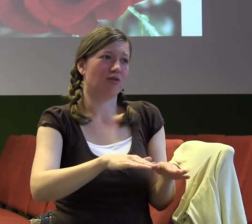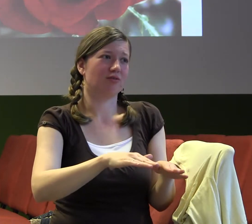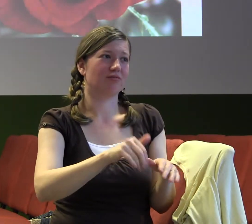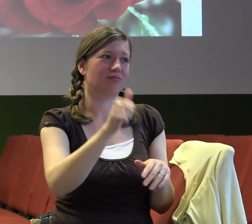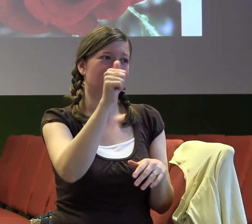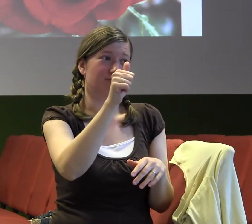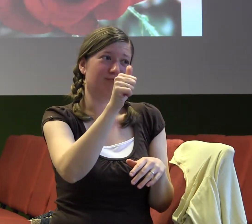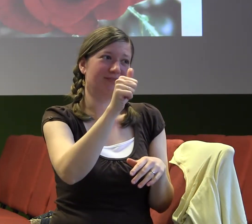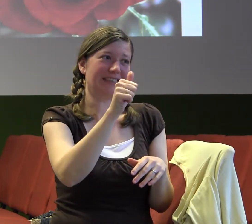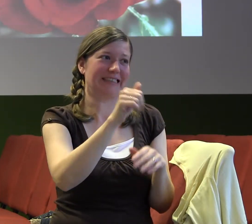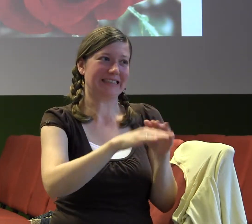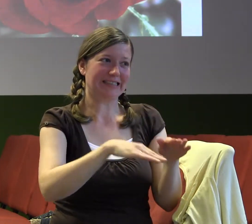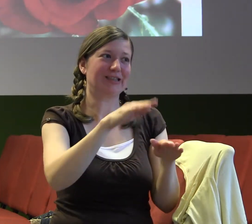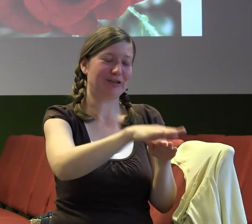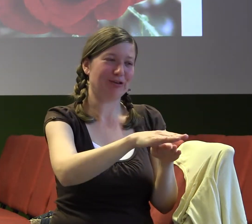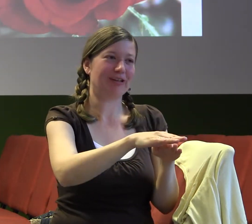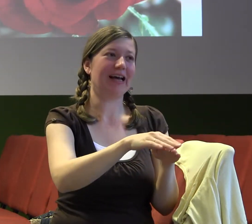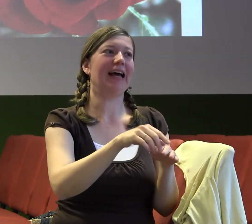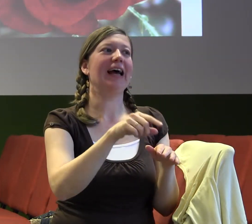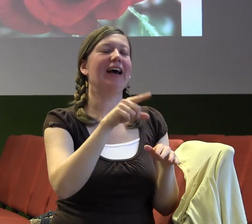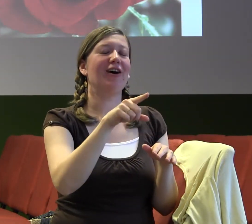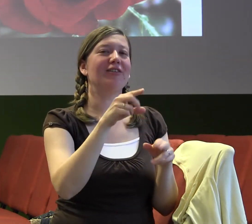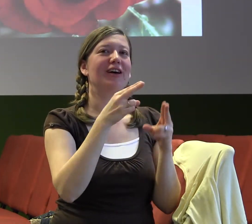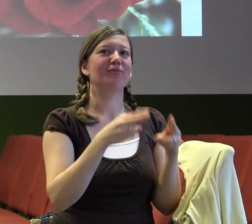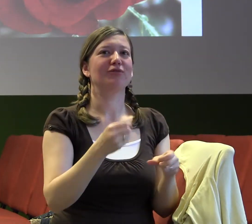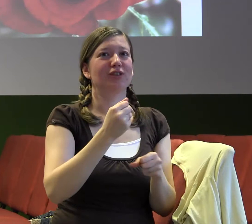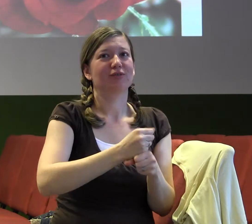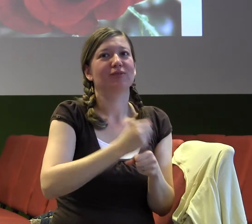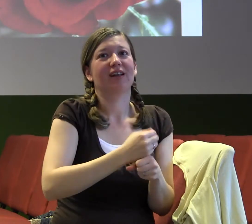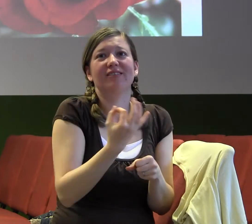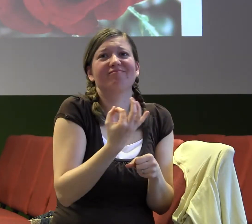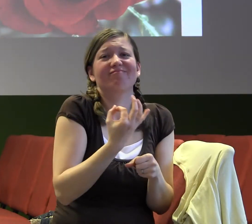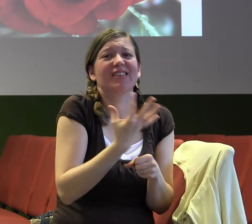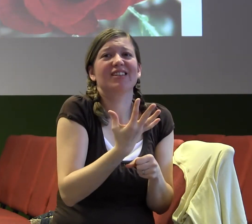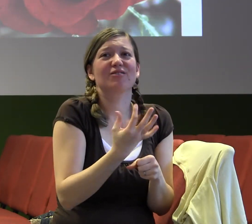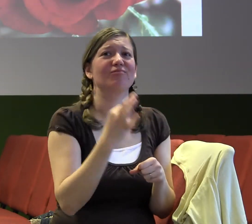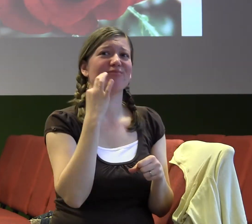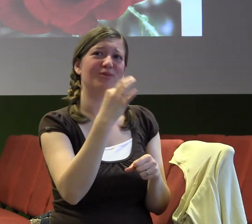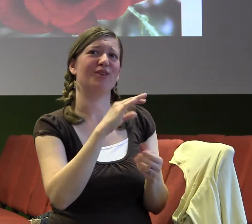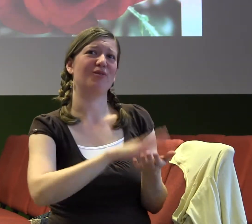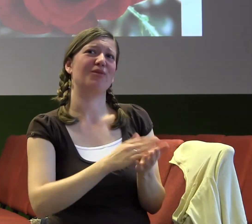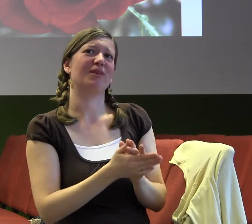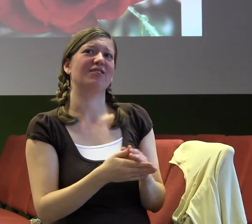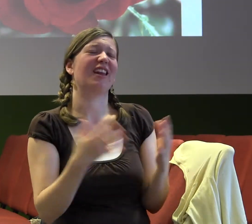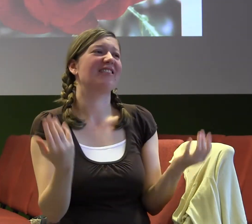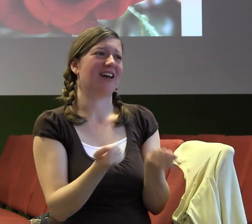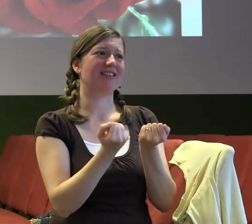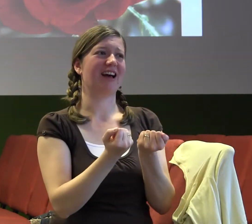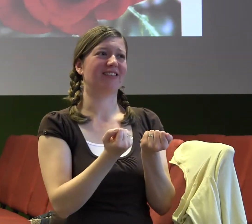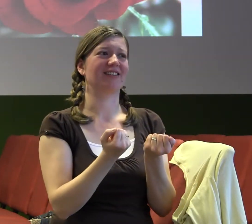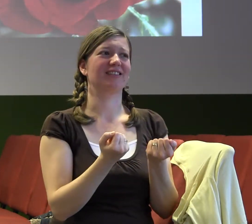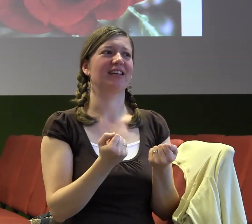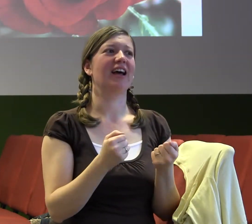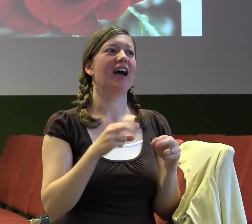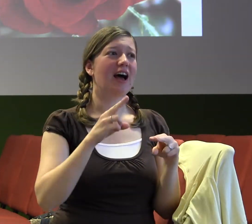aby se ještě snažila to zachránit a na druhý den přišla do práce úplně jaká vysmátá a řekla, ty oce, já napřeji. Jsem moje